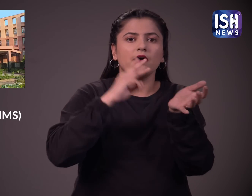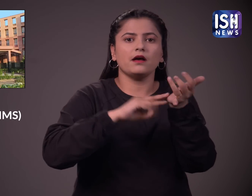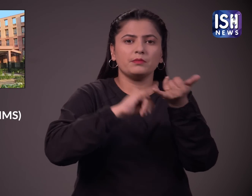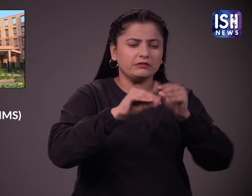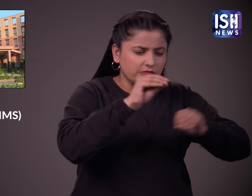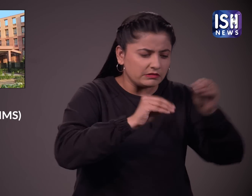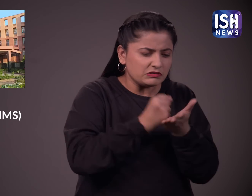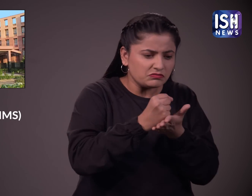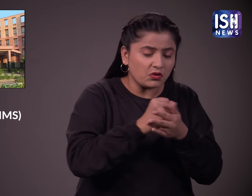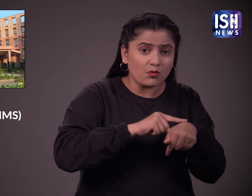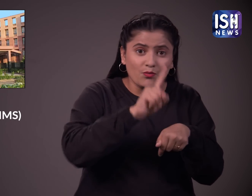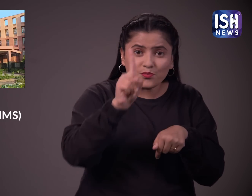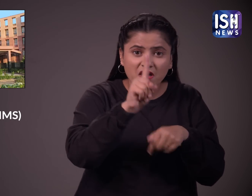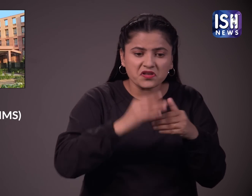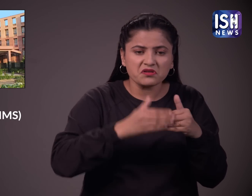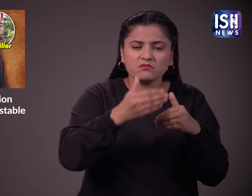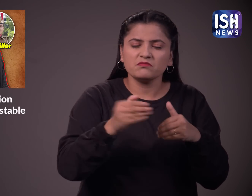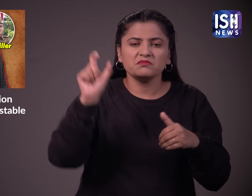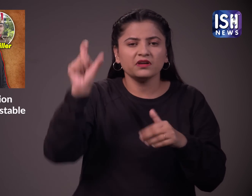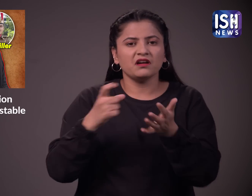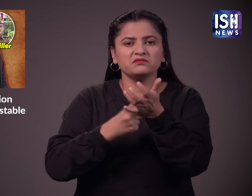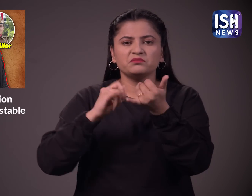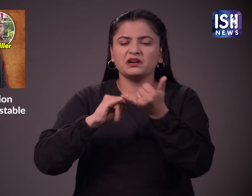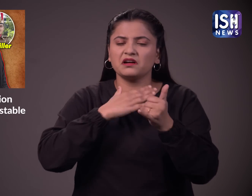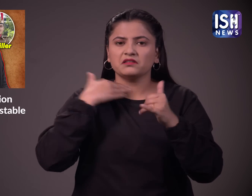एम्स में इलाज के बावजूद उसने दम तोड़ दिया